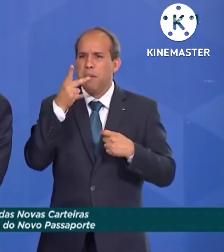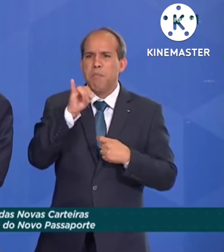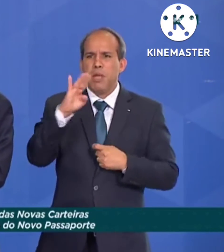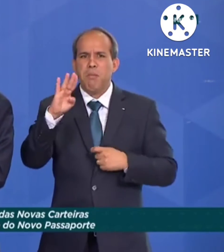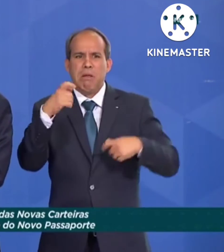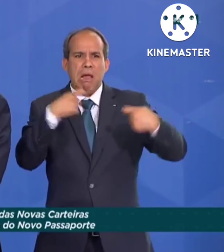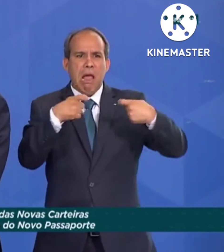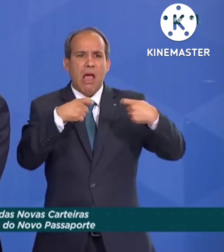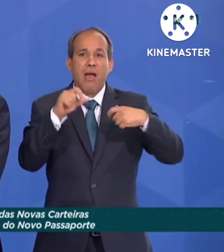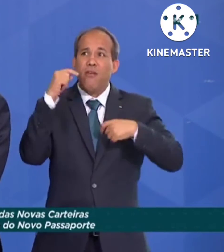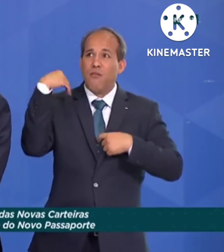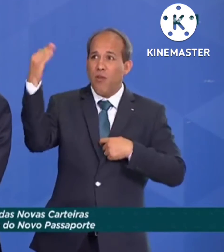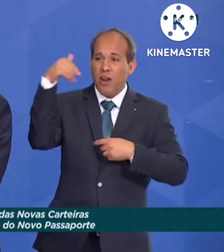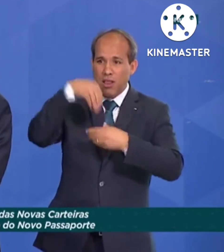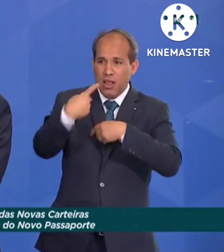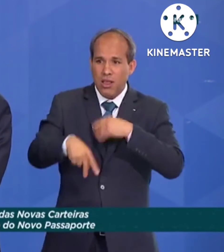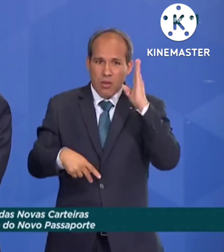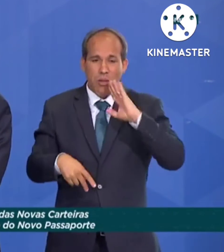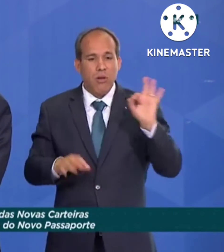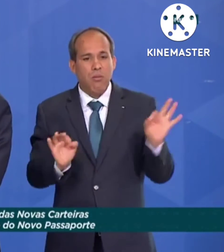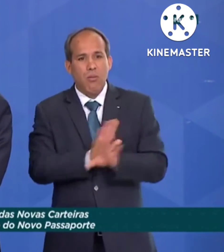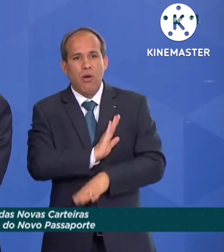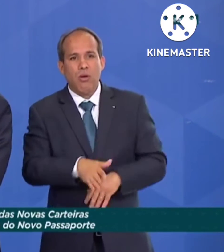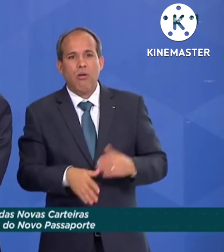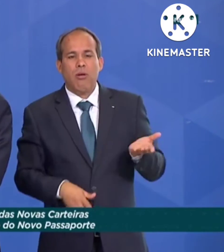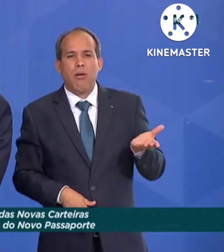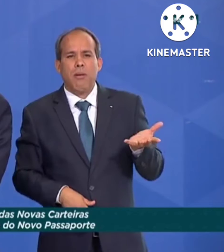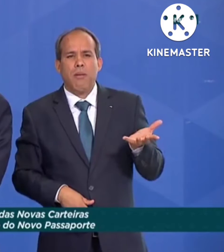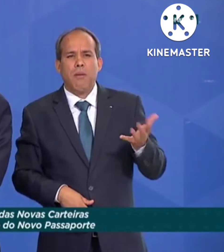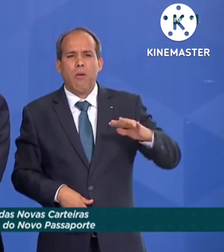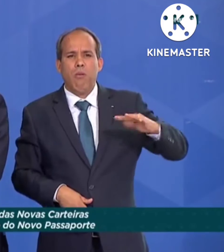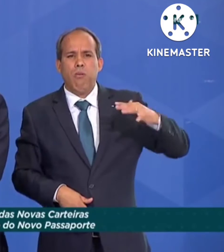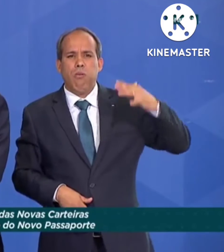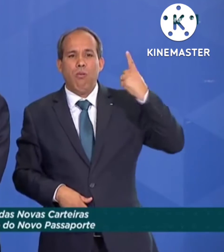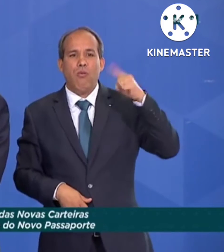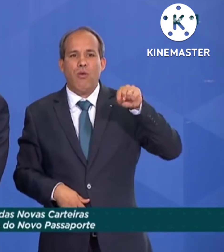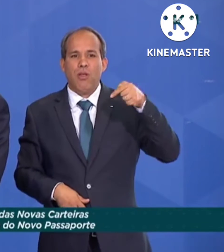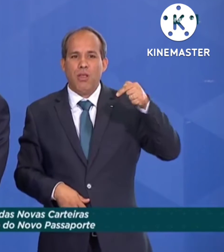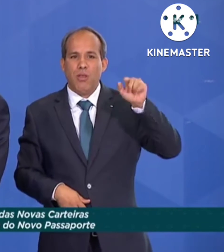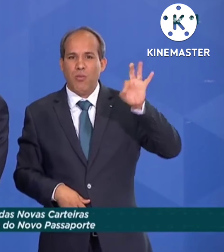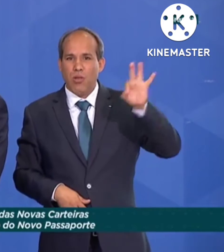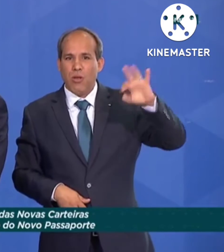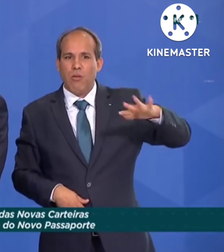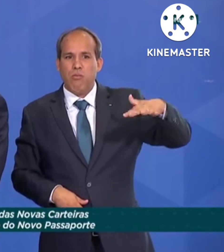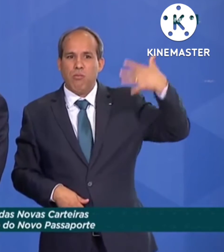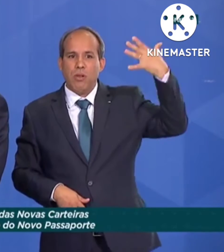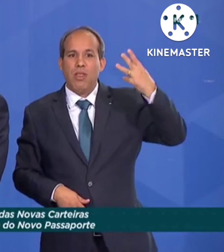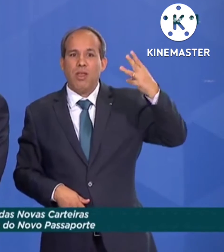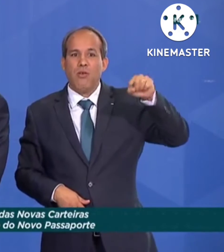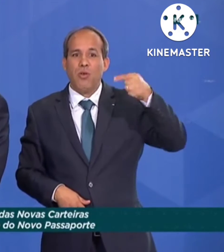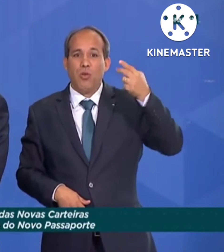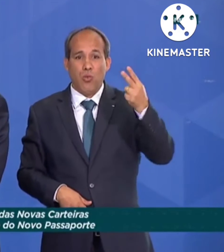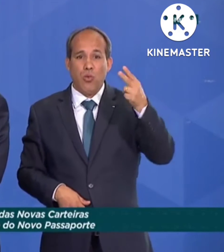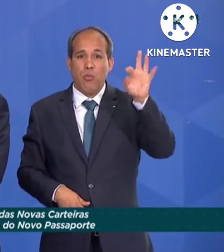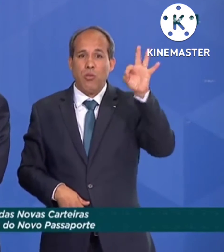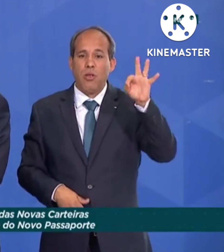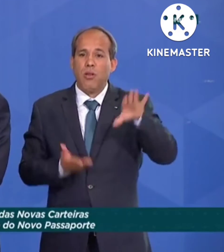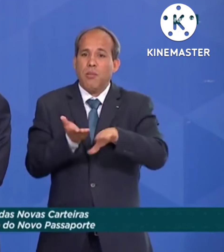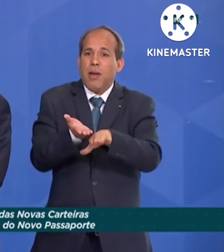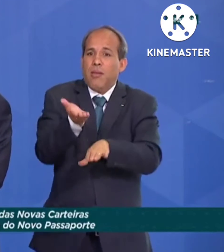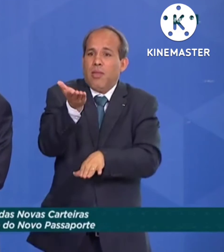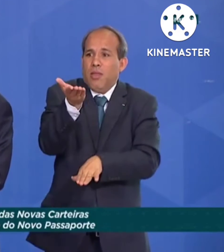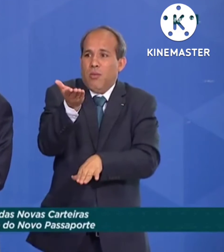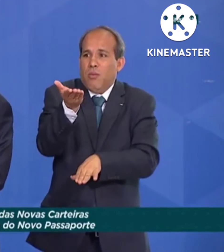aqui e lá fora, já estão prevendo agora para esse ano um crescimento de 1,7%, ou seja, 3,2% de guinada,